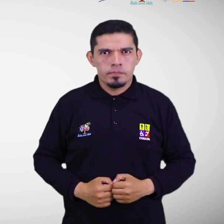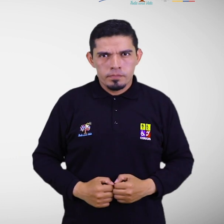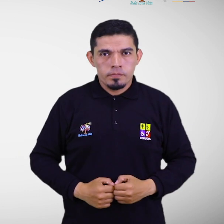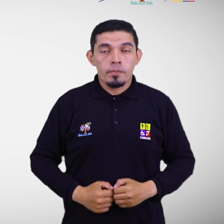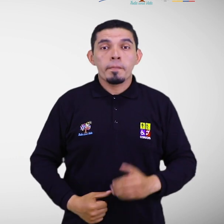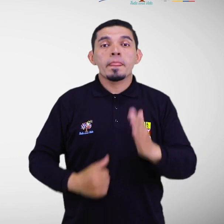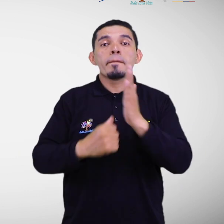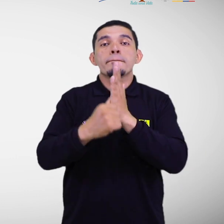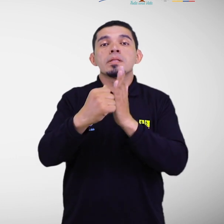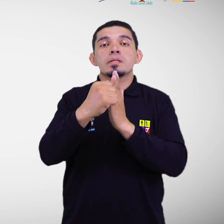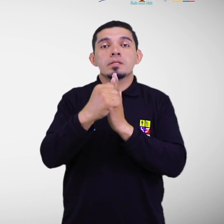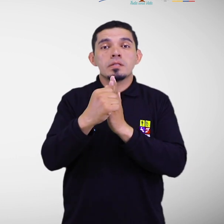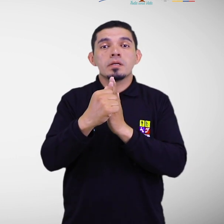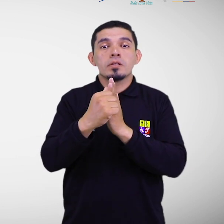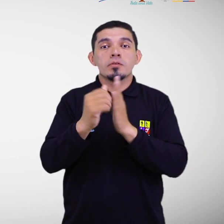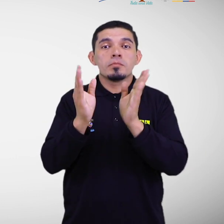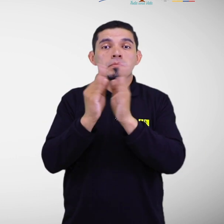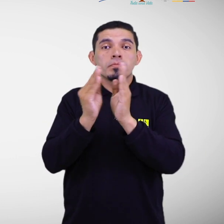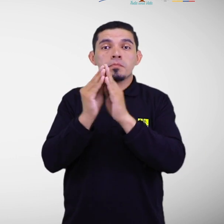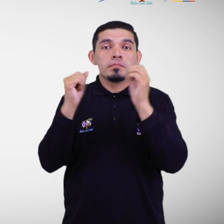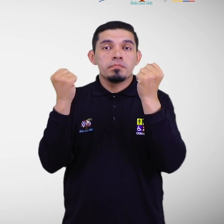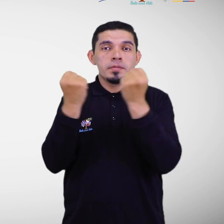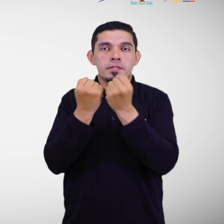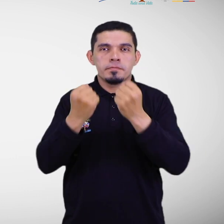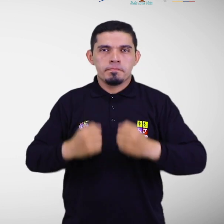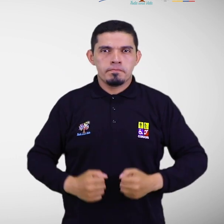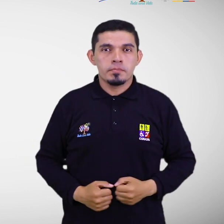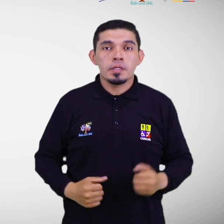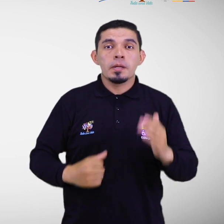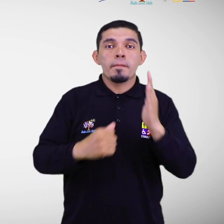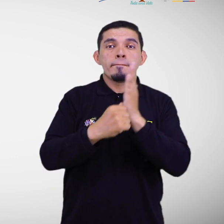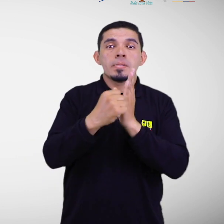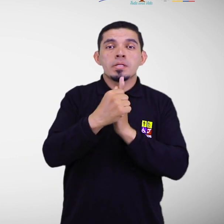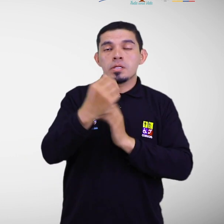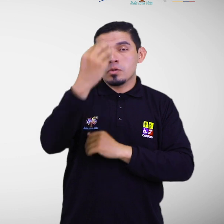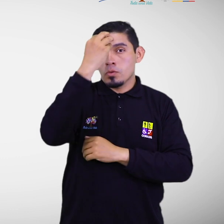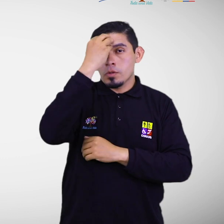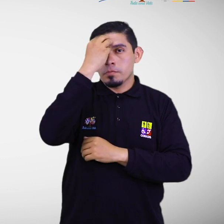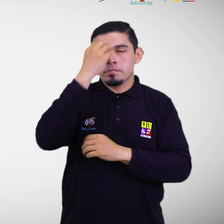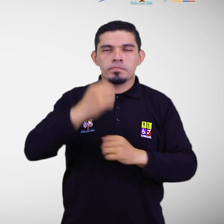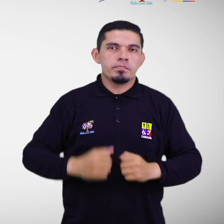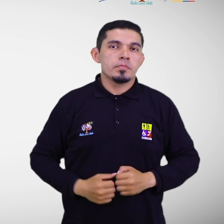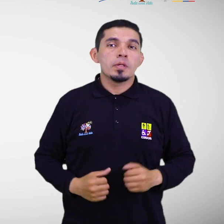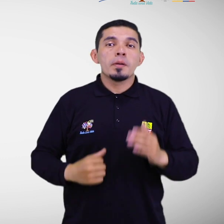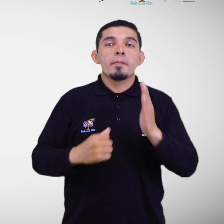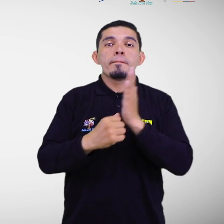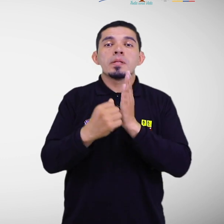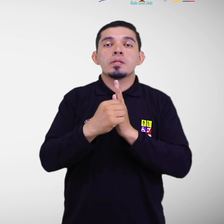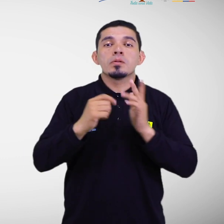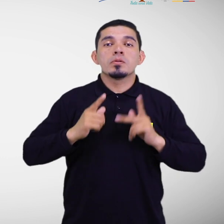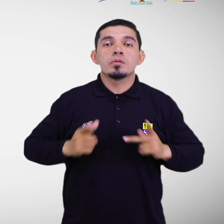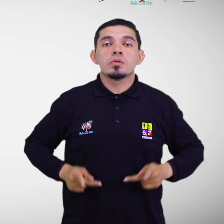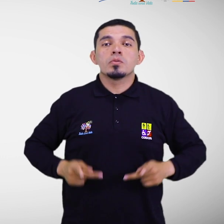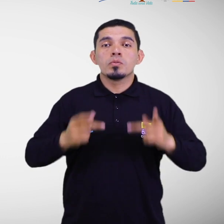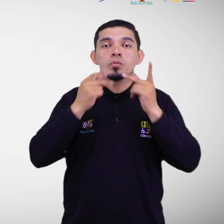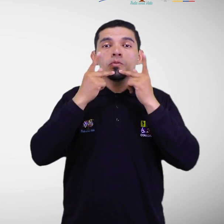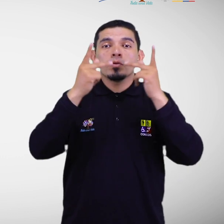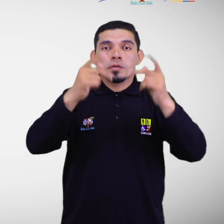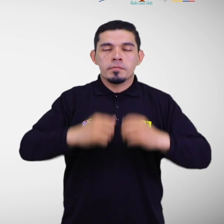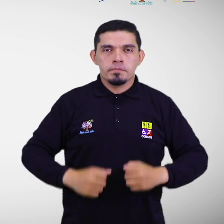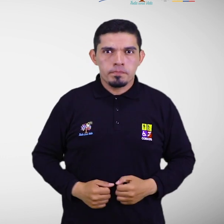Ministerio de Inclusión Económica y Social. Ministerio de Educación. Ministerio de Salud Pública.